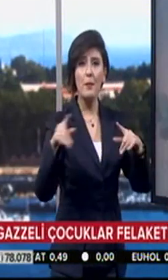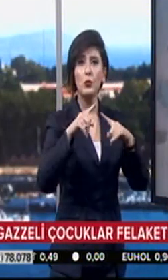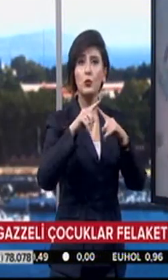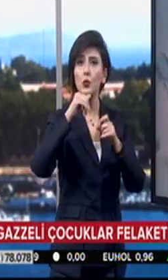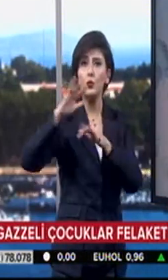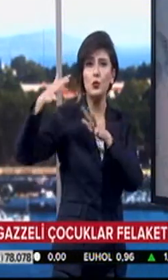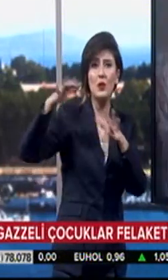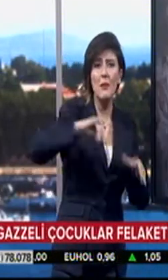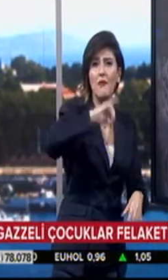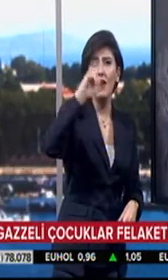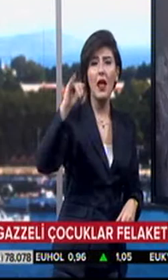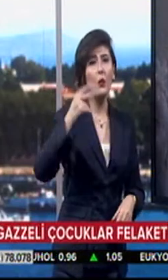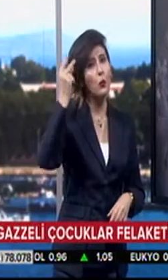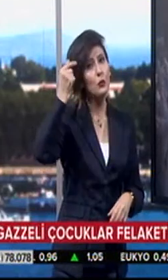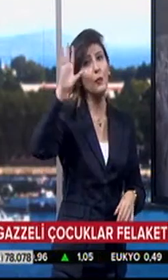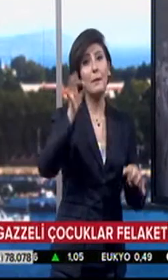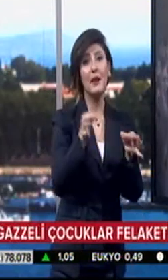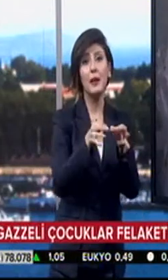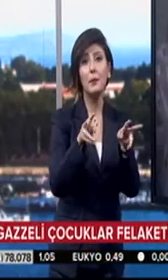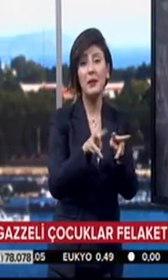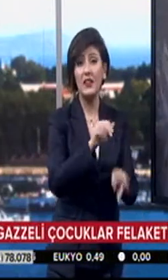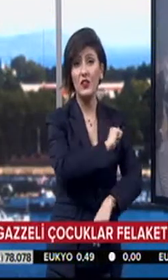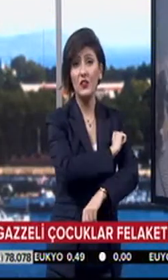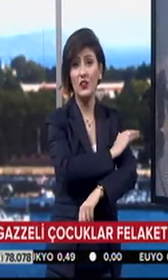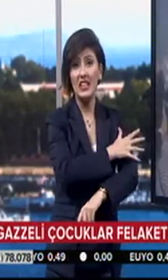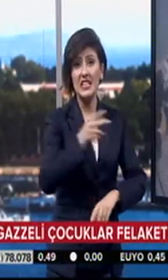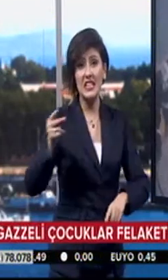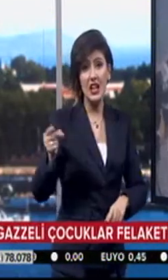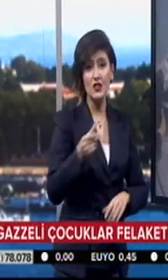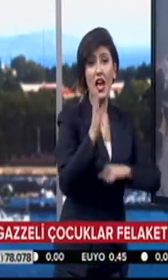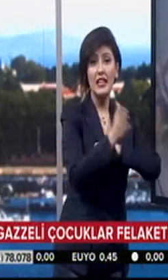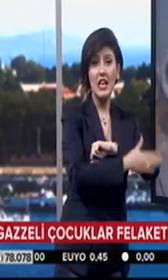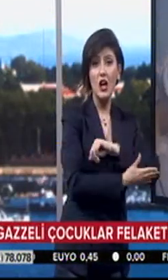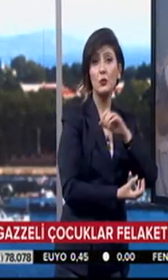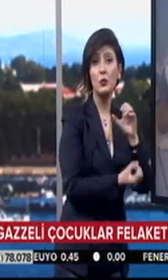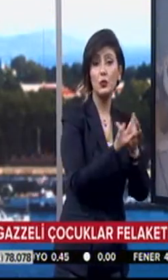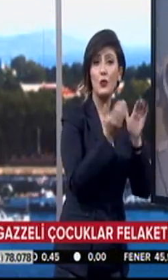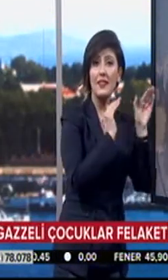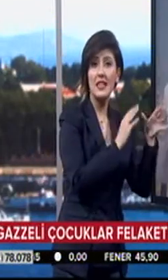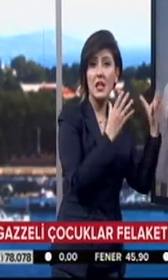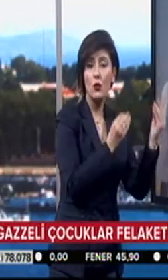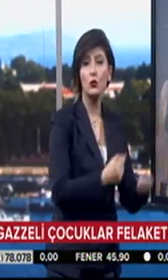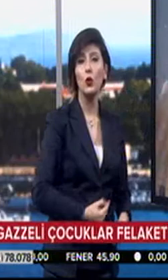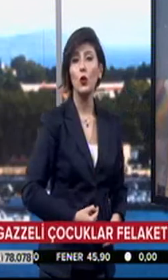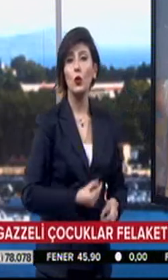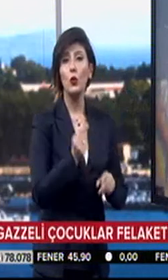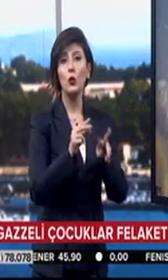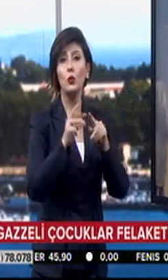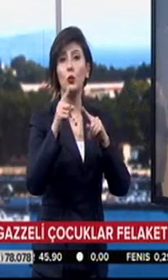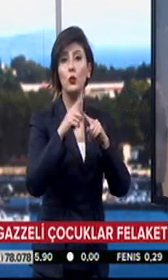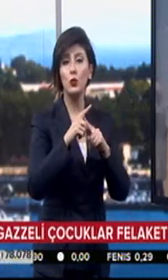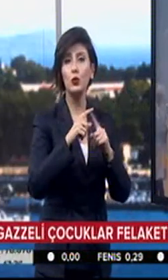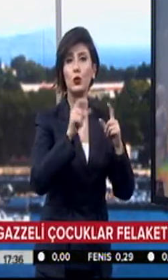felaketini unutmadı. Birleşmiş Milletler Filistinli mültecilere yardım kuruluşunun destek olduğu umut